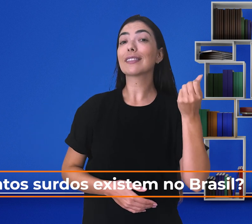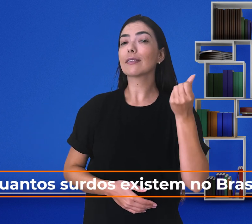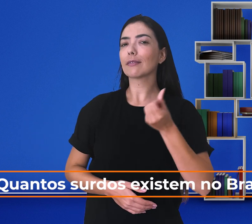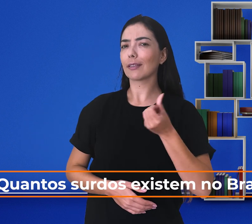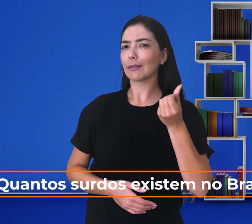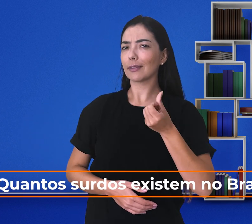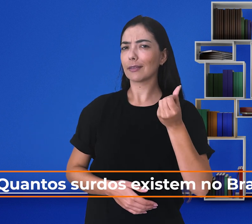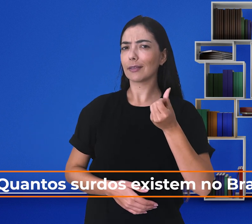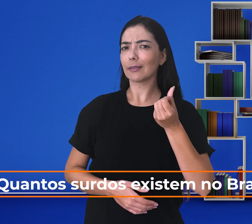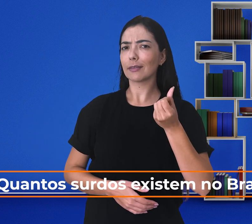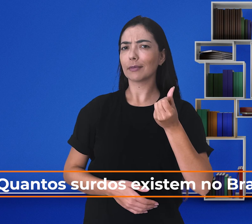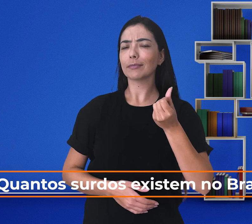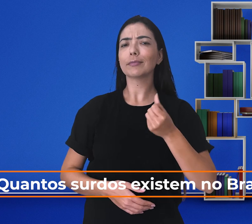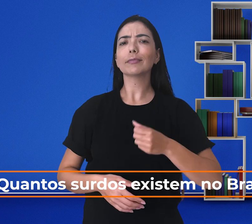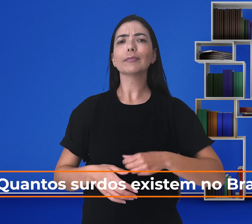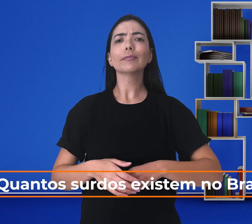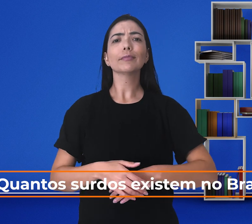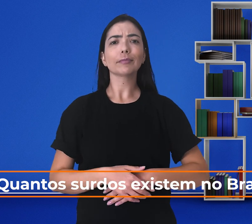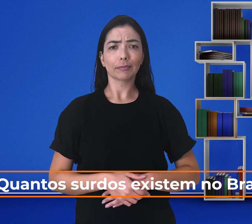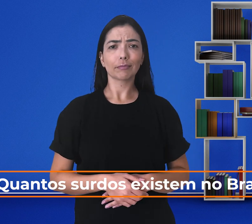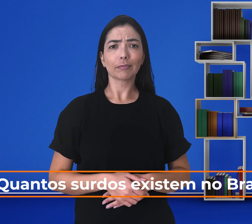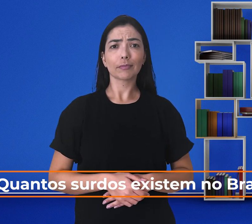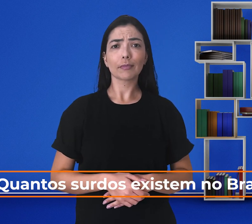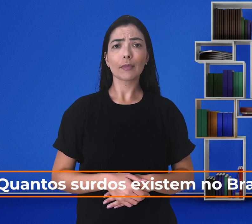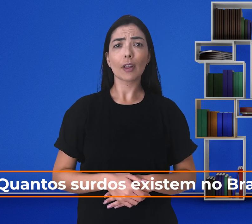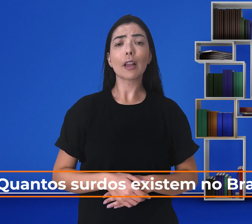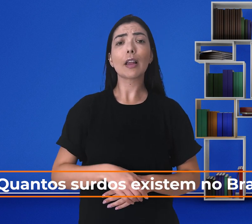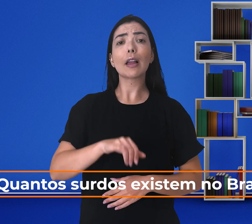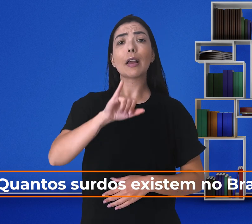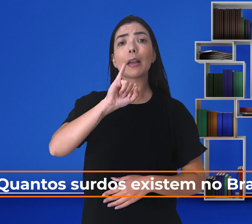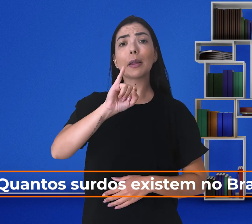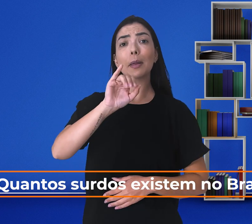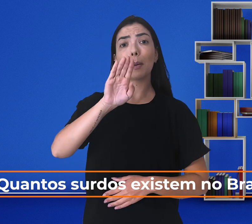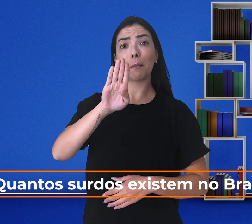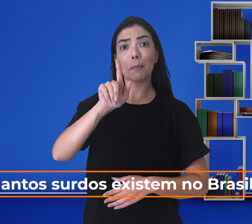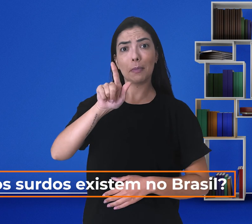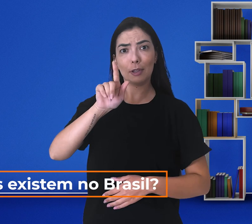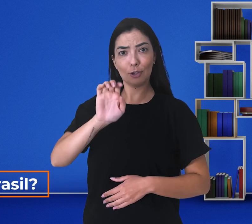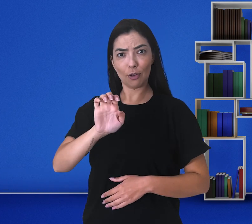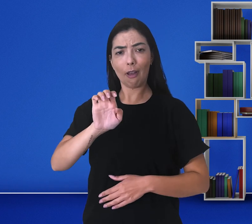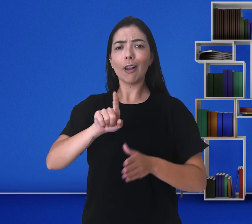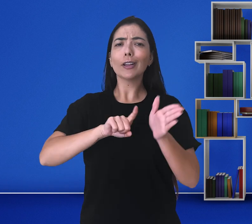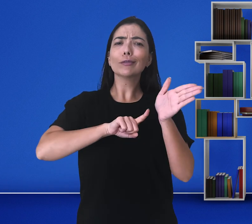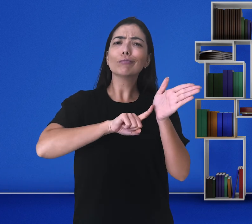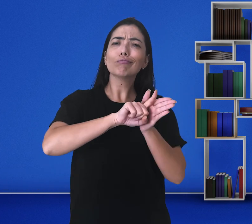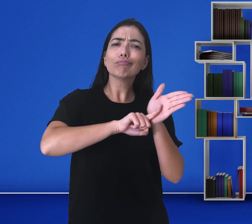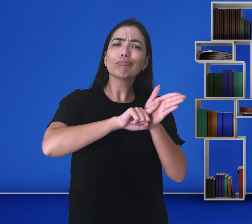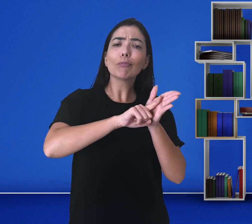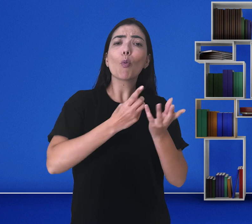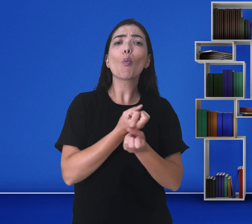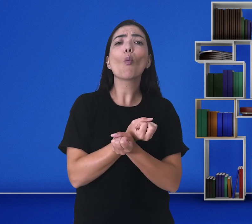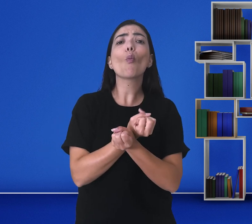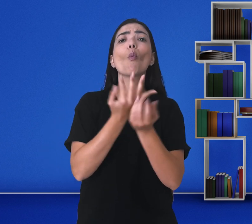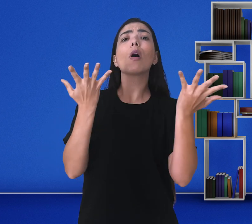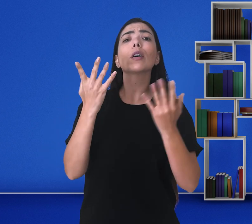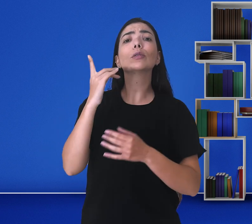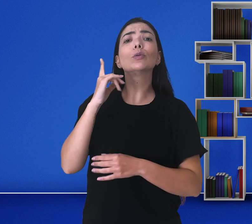sexta curiosidade é em relação à pesquisa do IBGE. Existem